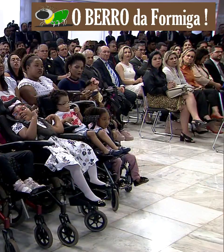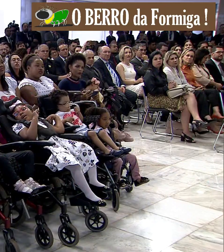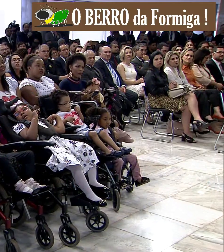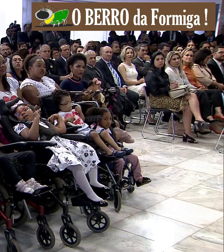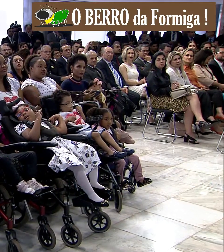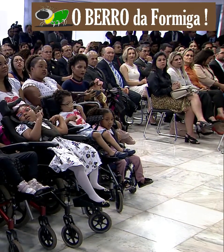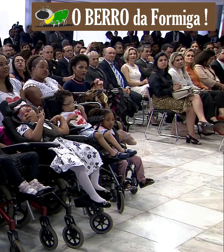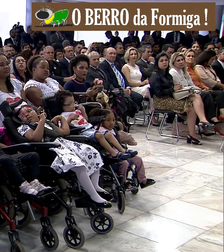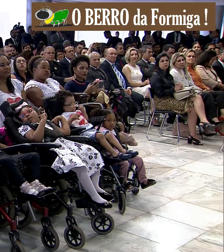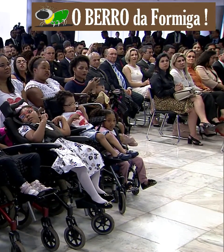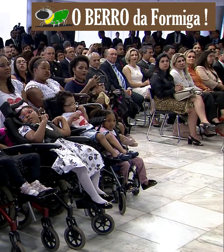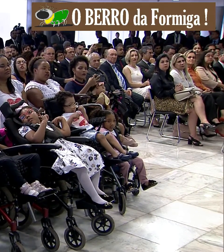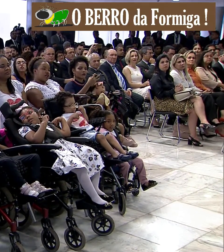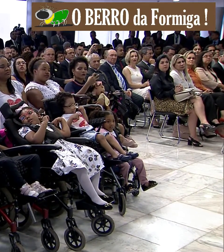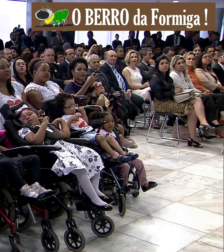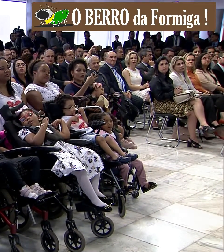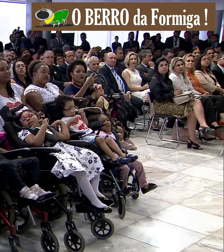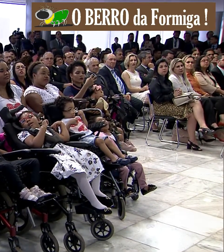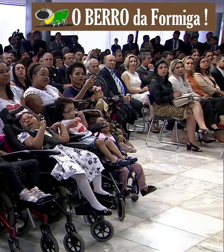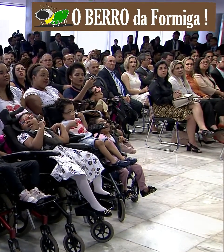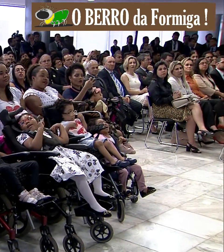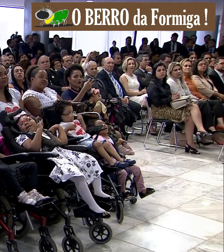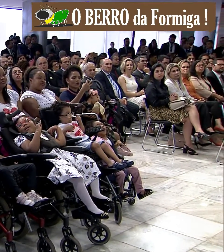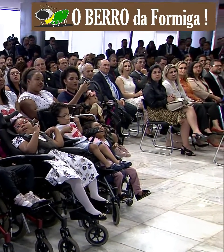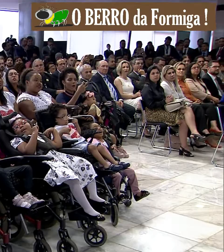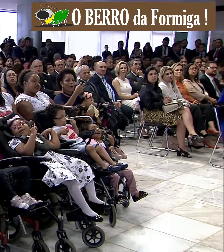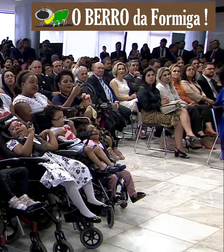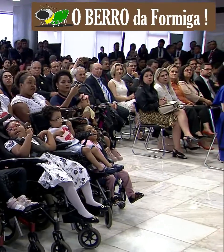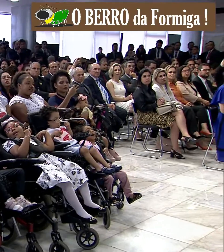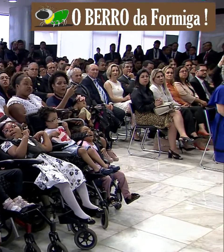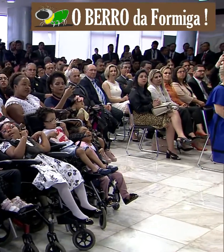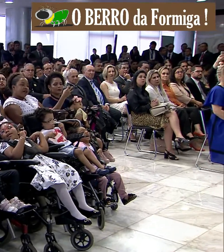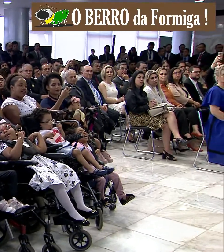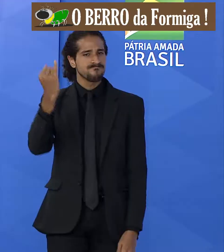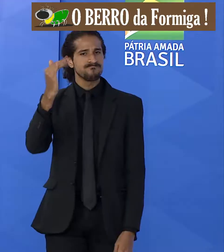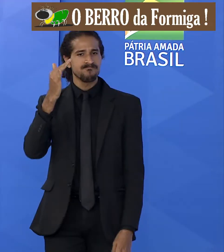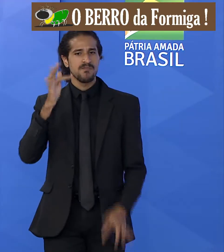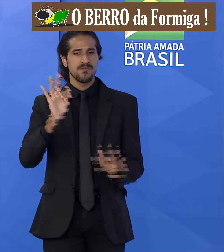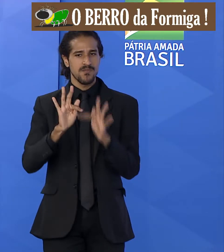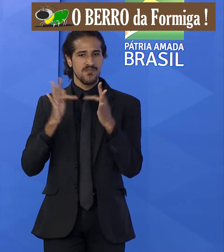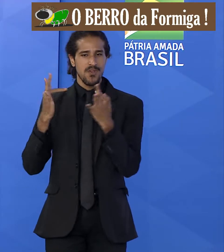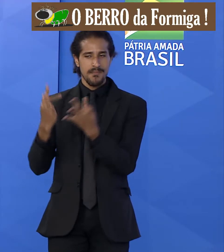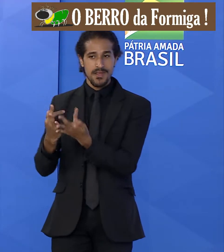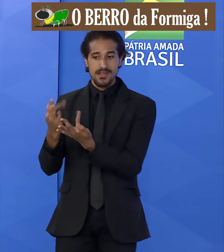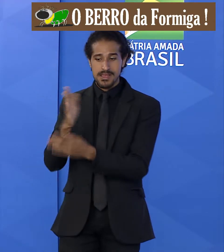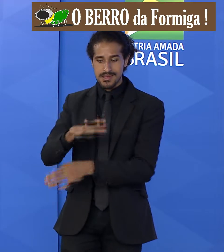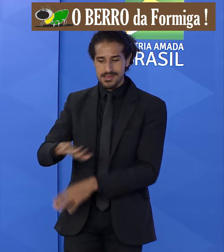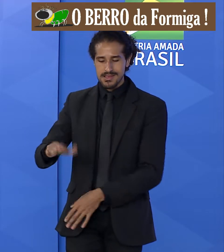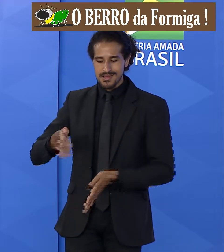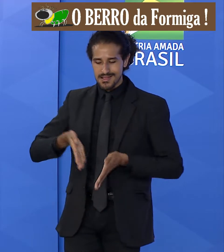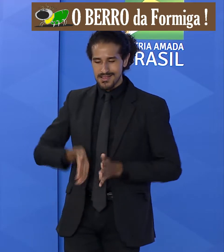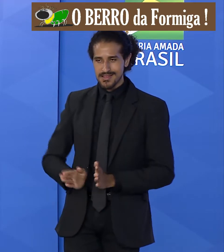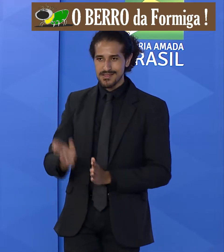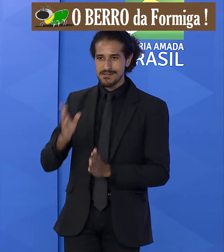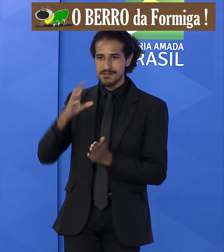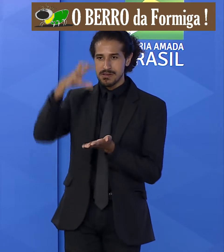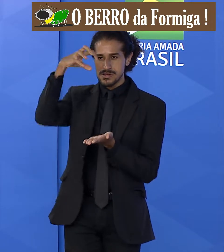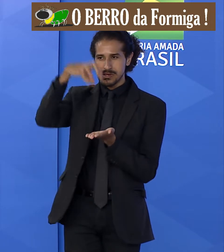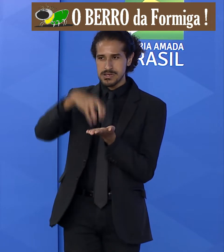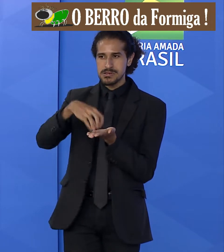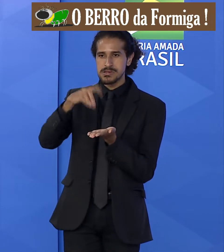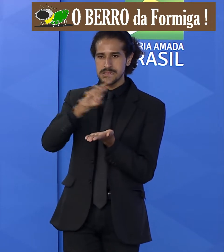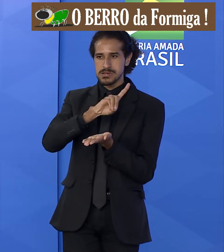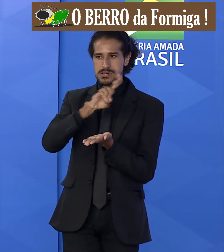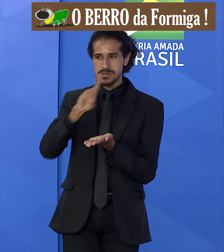senhoras hoje é um dia muito importante para as famílias das crianças que nasceram com a síndrome congênita dos